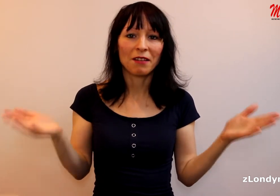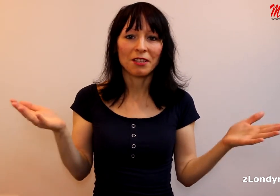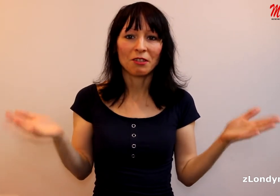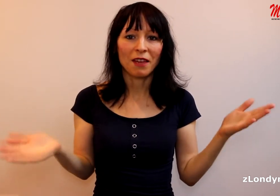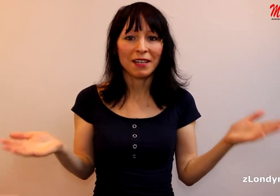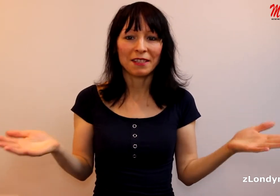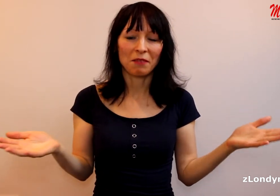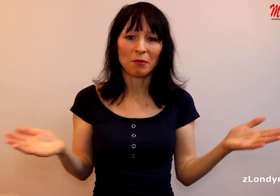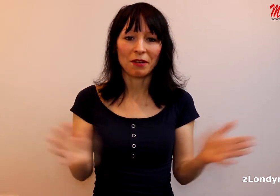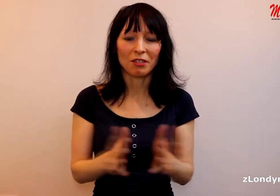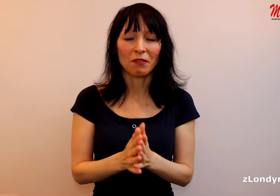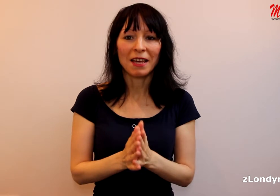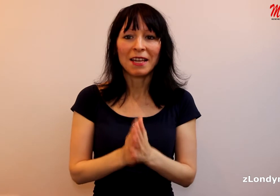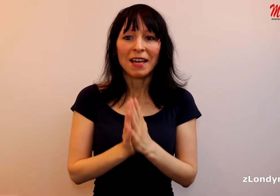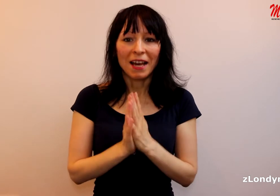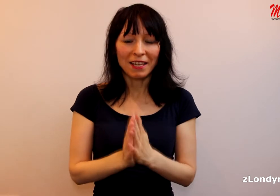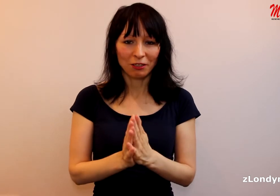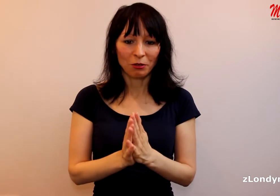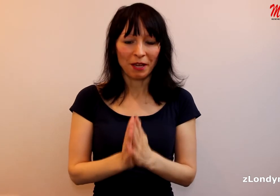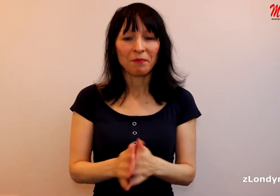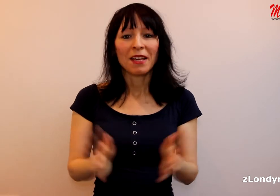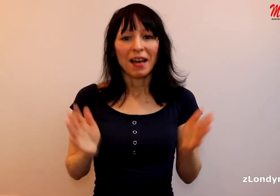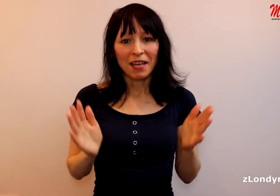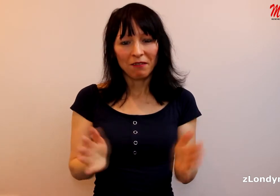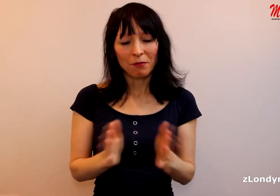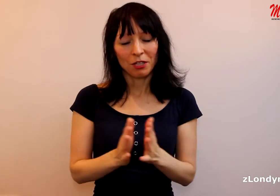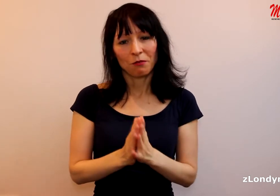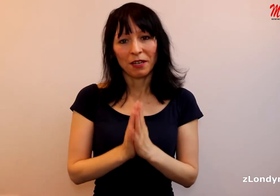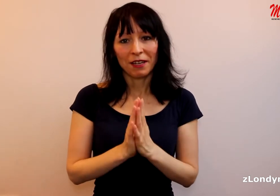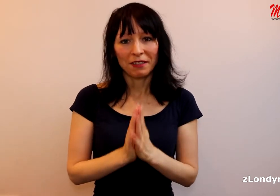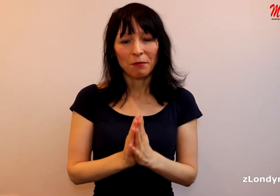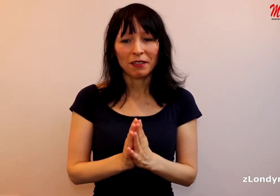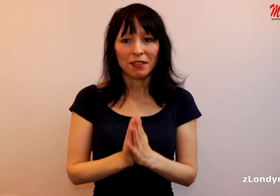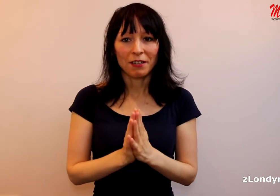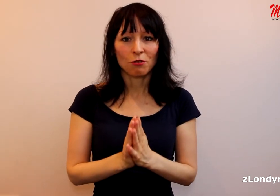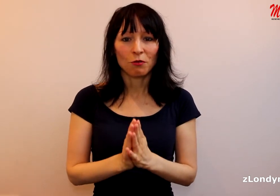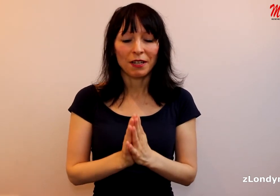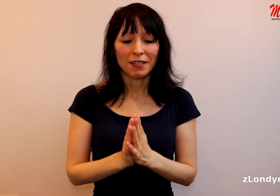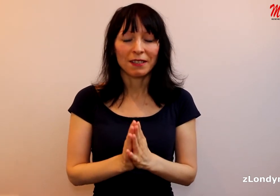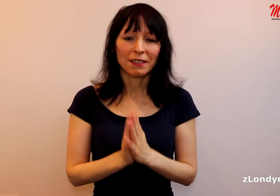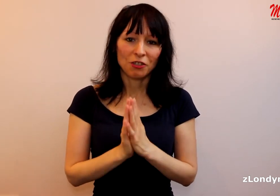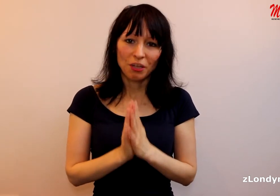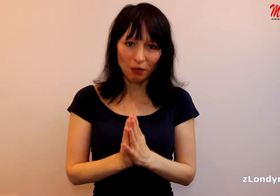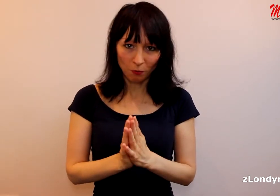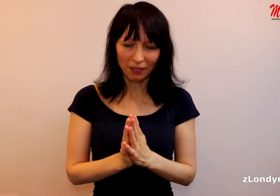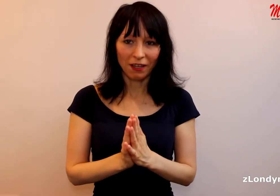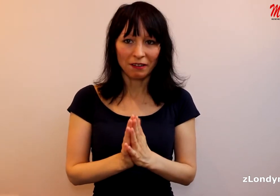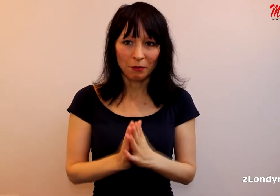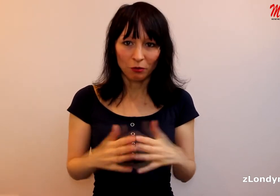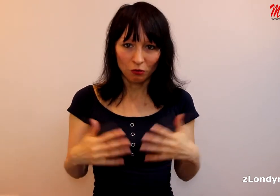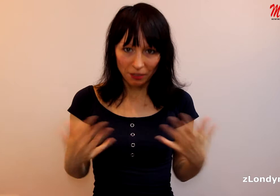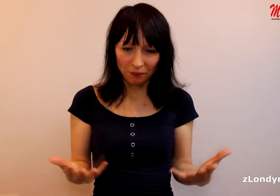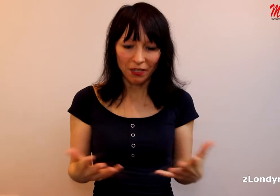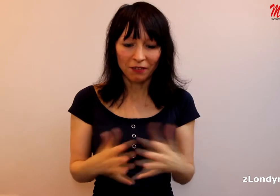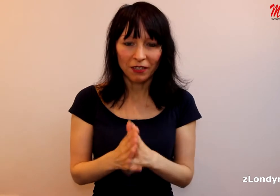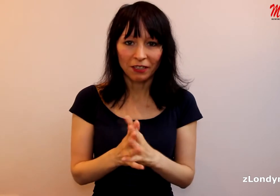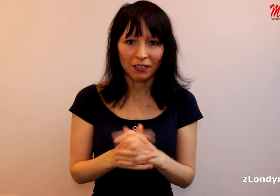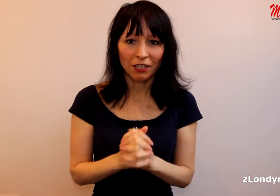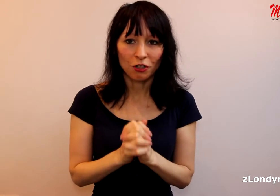levicové, extrémně pravicové. A jak to je? A já vám řeknu, jaké téma tady rezonuje dneska. Začneme u Británie, protože jak víte, tak tady